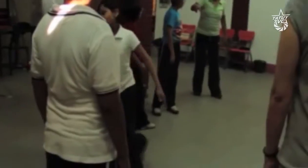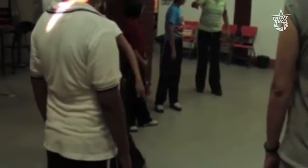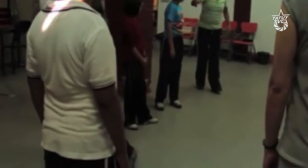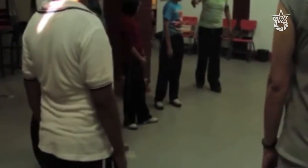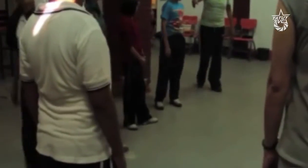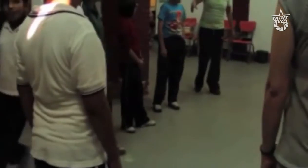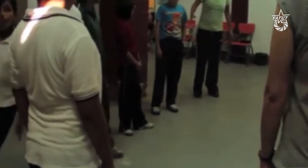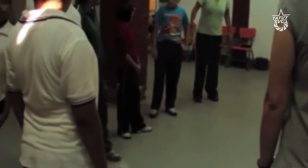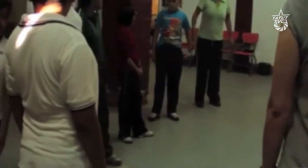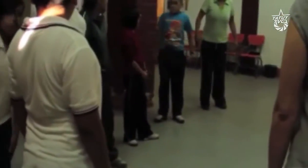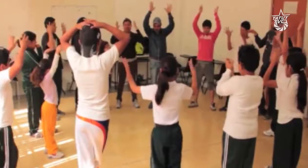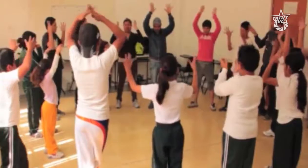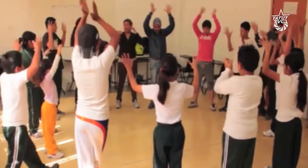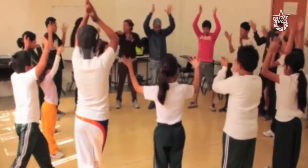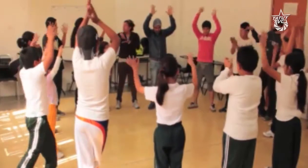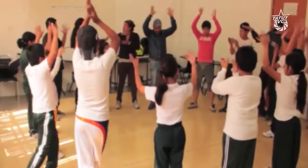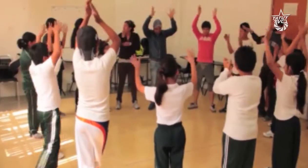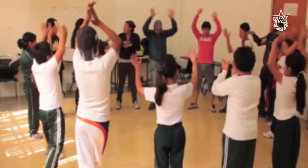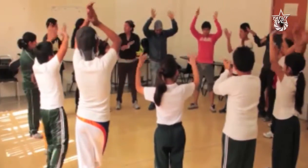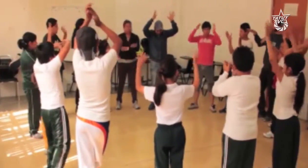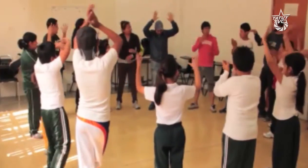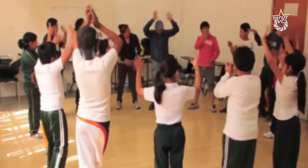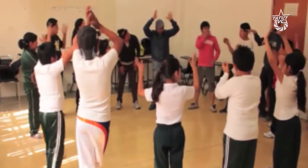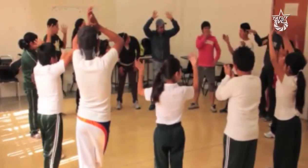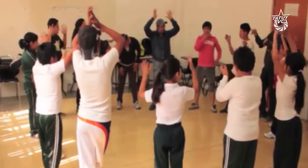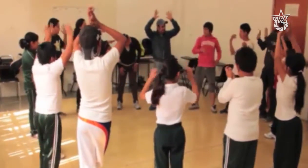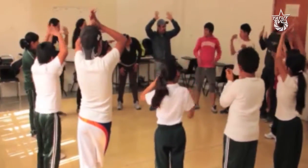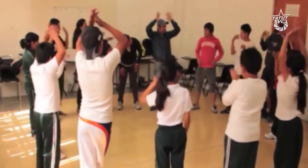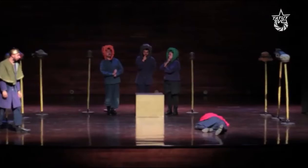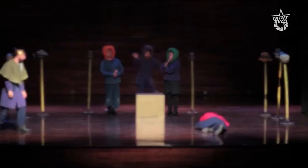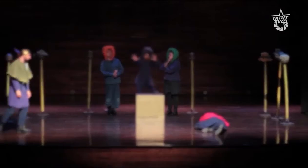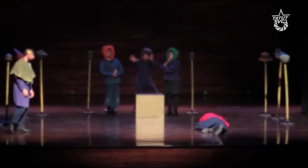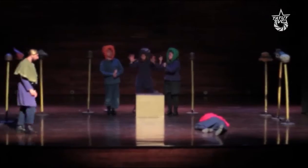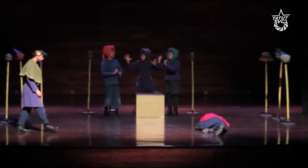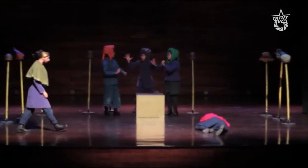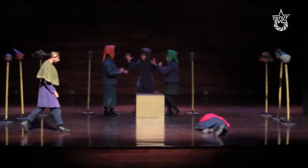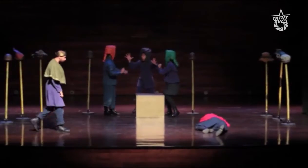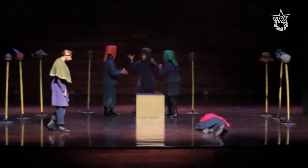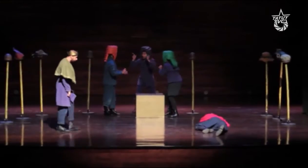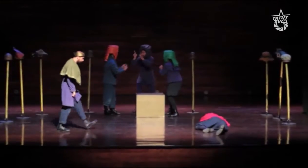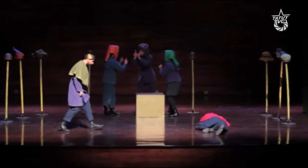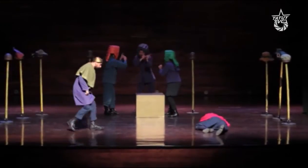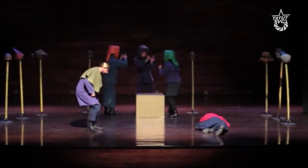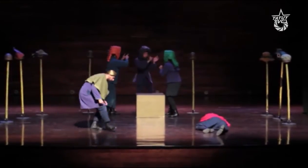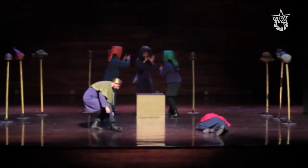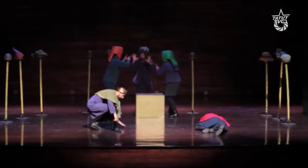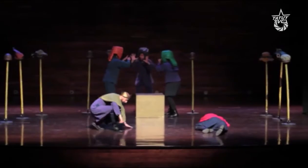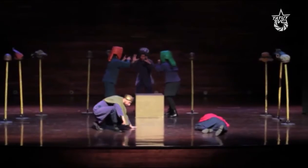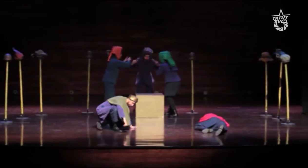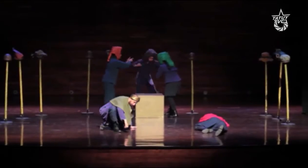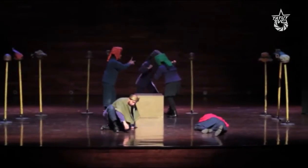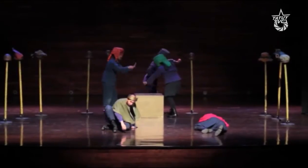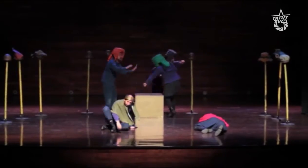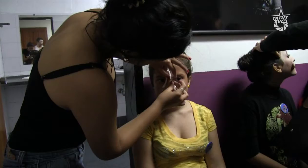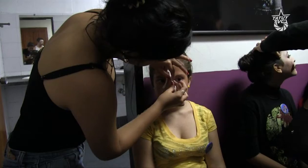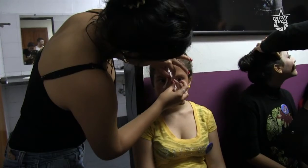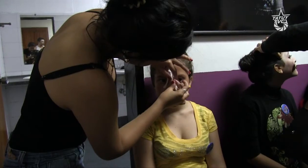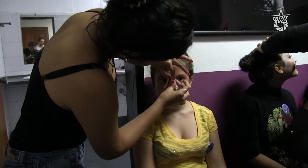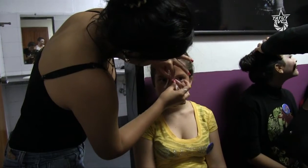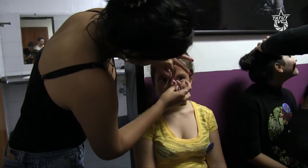retos por superar, en Venezuela la Constitución establece que las personas con necesidades especiales tienen el derecho al